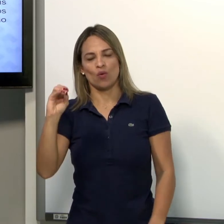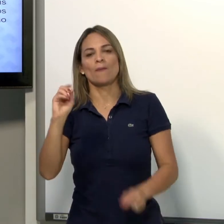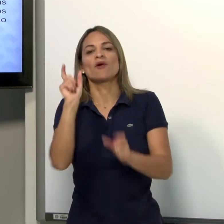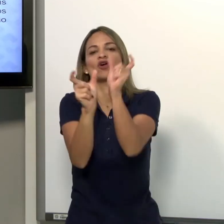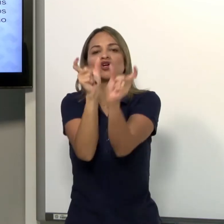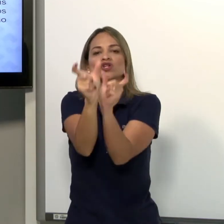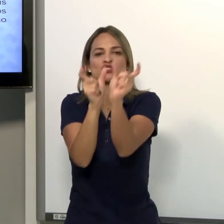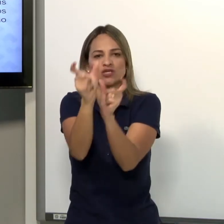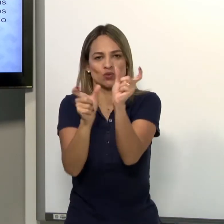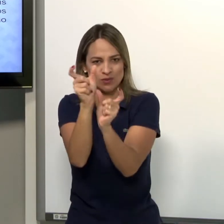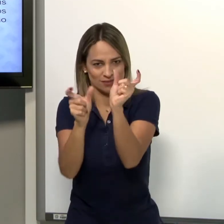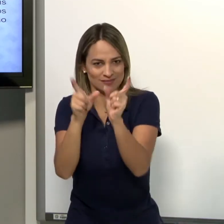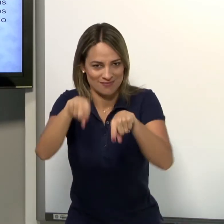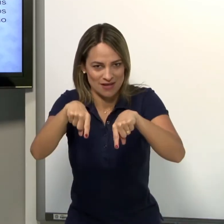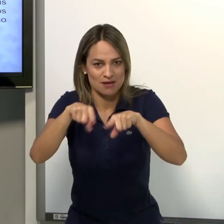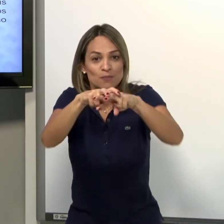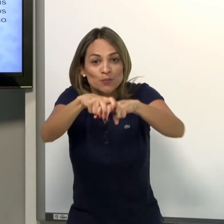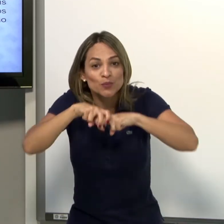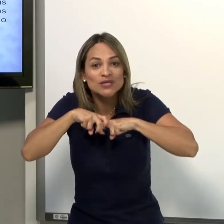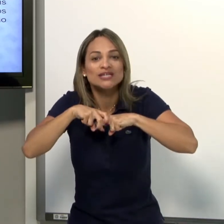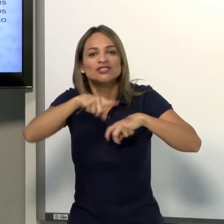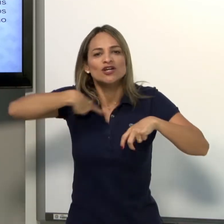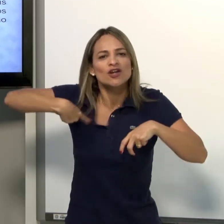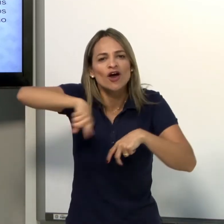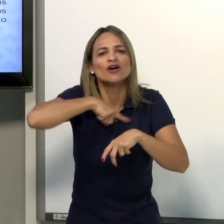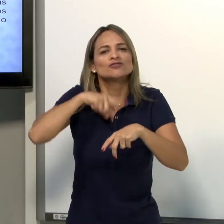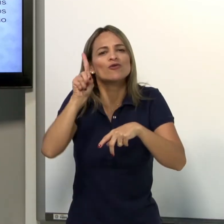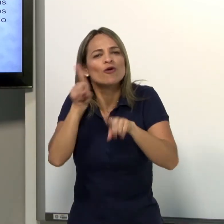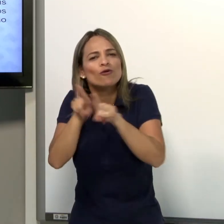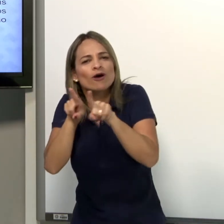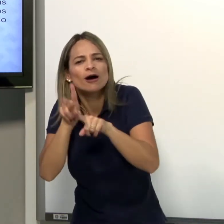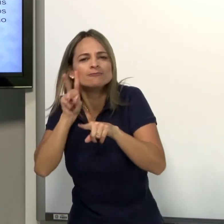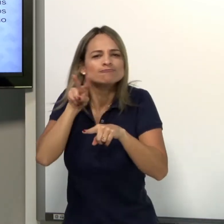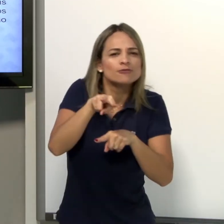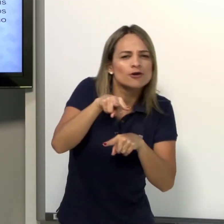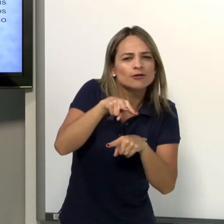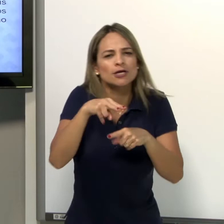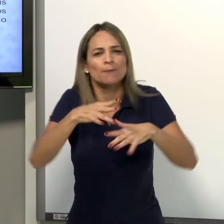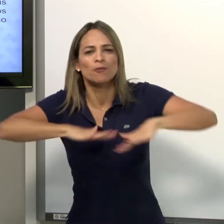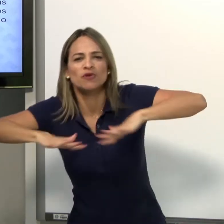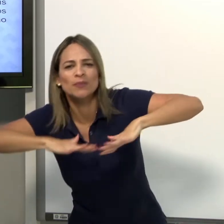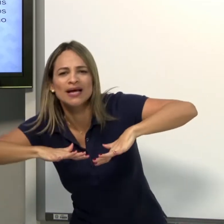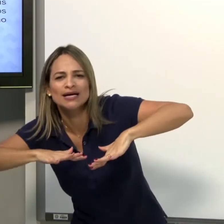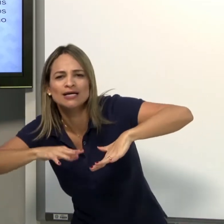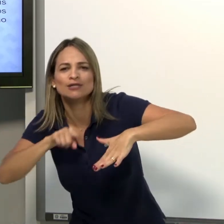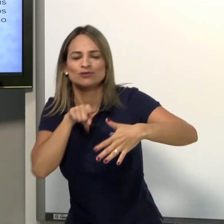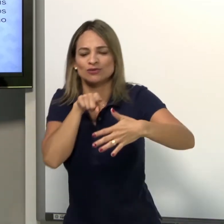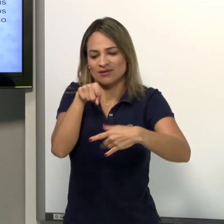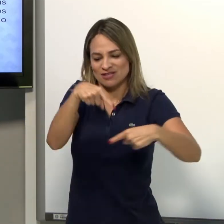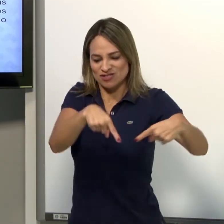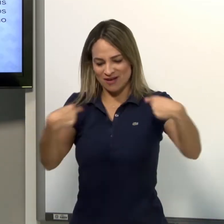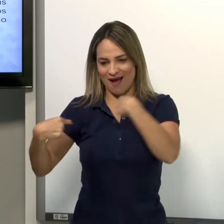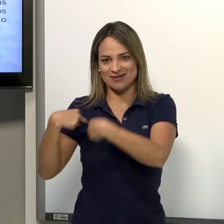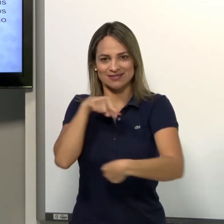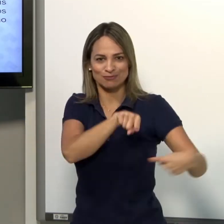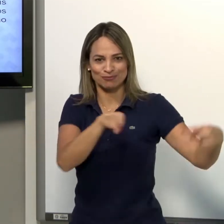A morfologia, por exemplo. Nós podemos incorporar movimentos, marcação